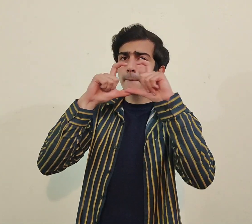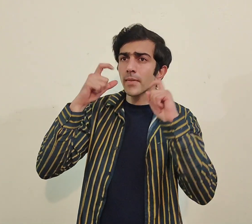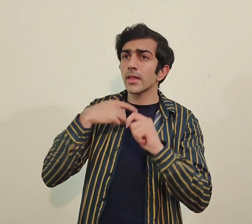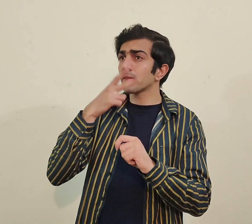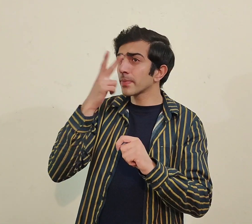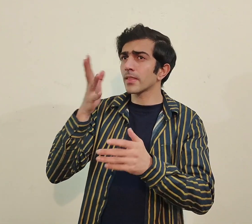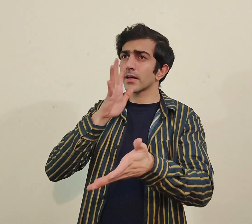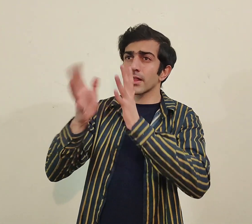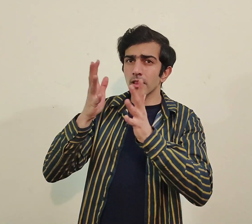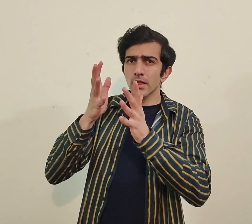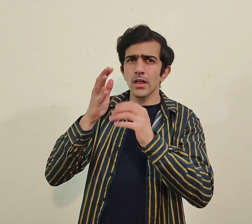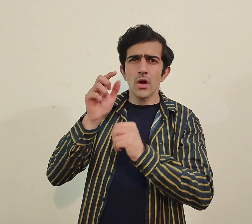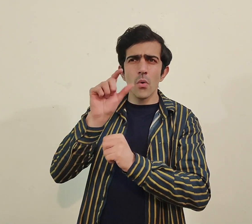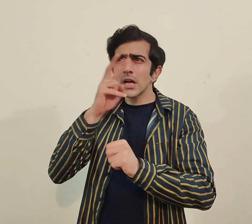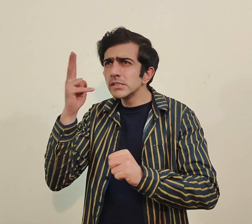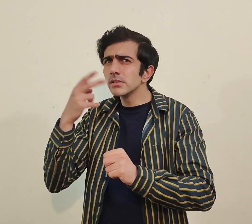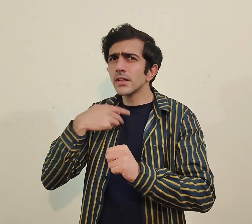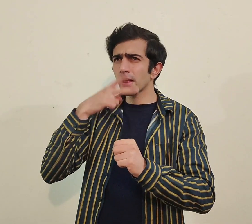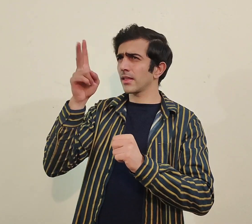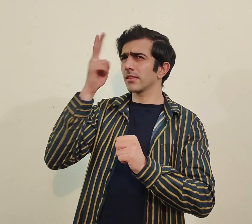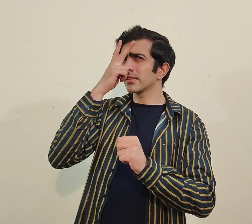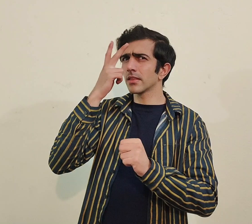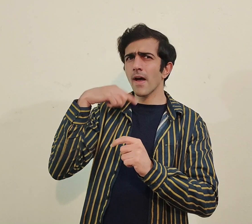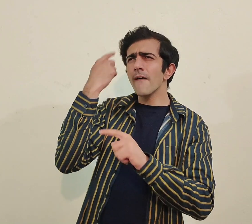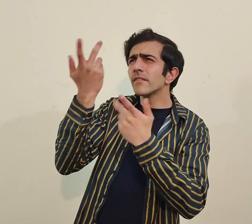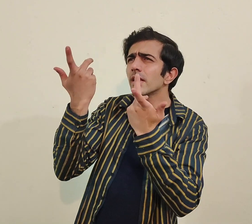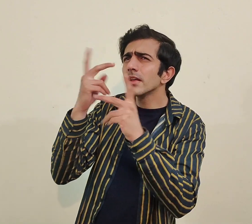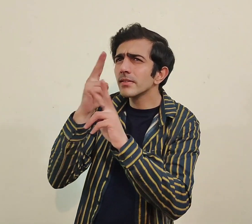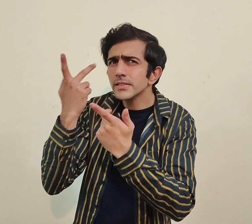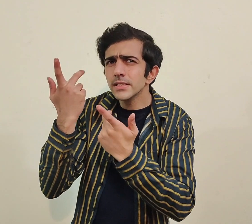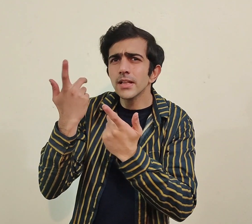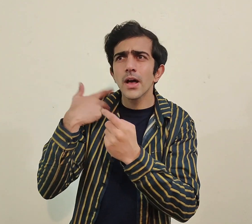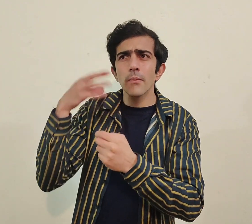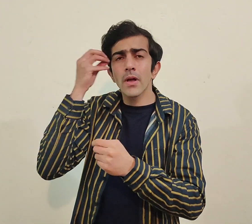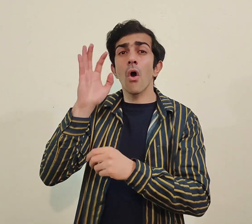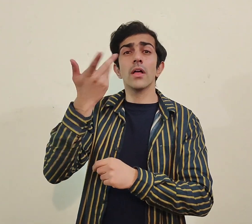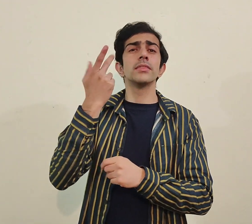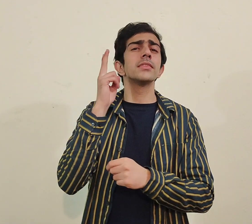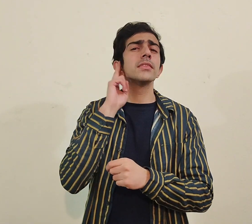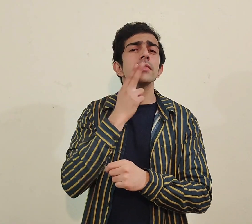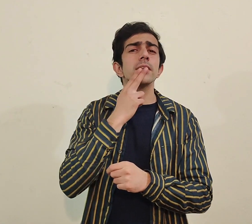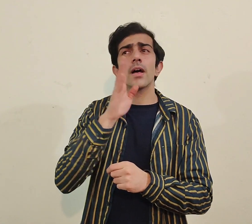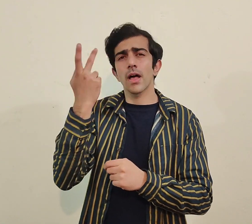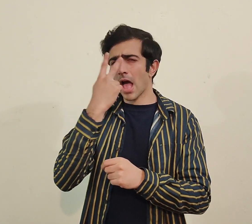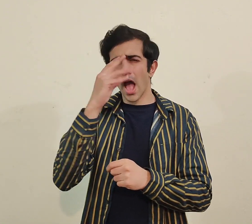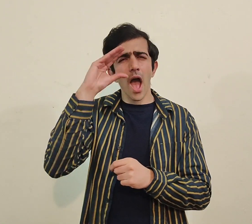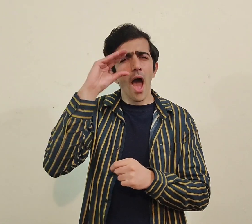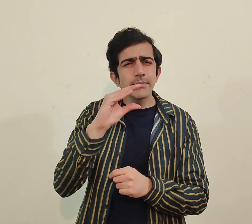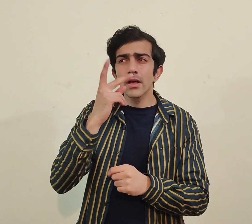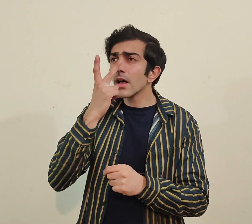کا meet up ہوئے اور اگر face cover ہے تو فرس ٹائم کرتے ہوئے جو ہے وہ پروپر سمجھ نہیں آتی یا communication کرتے ہوئے